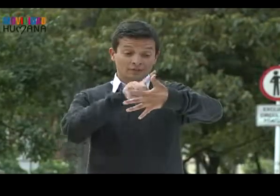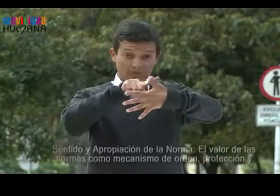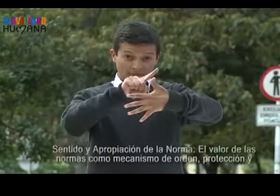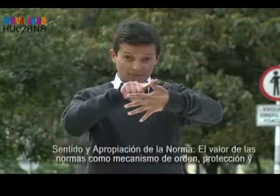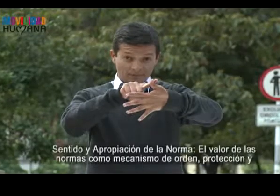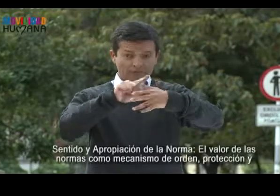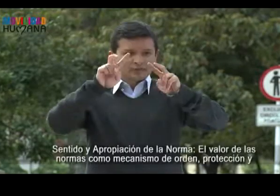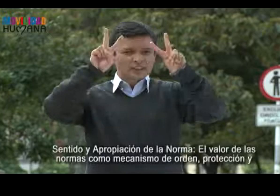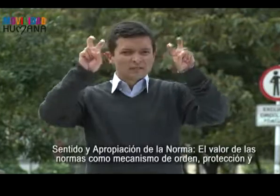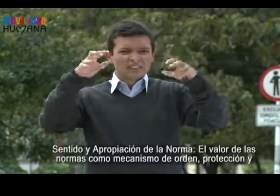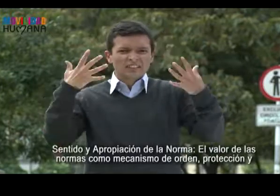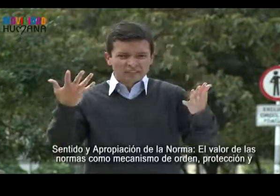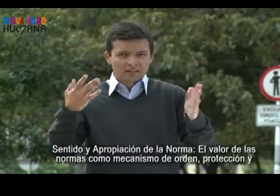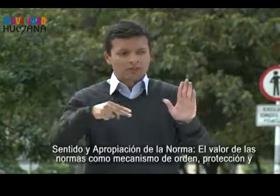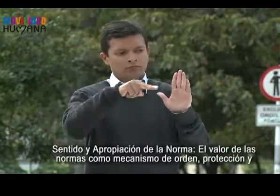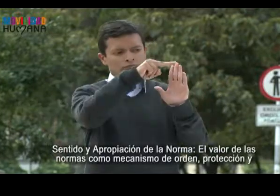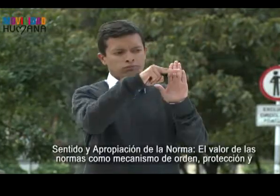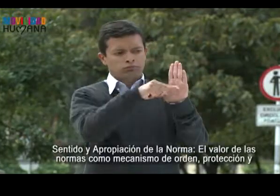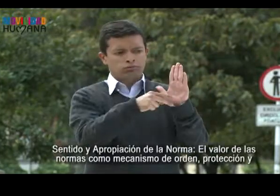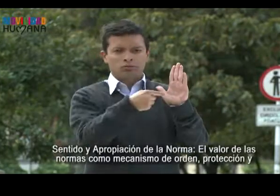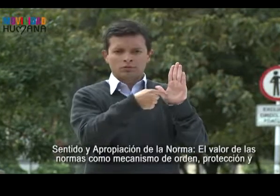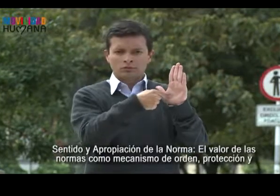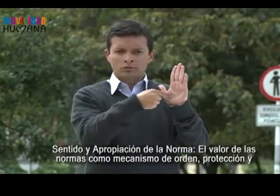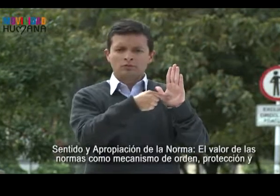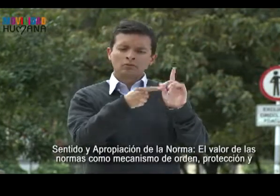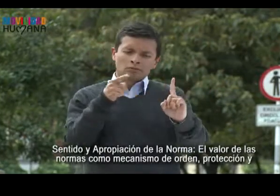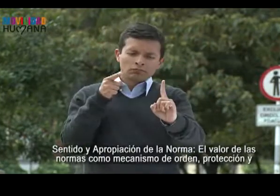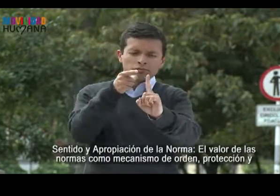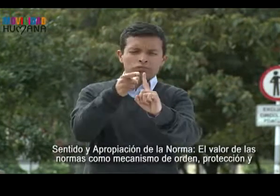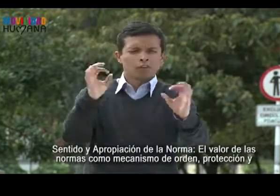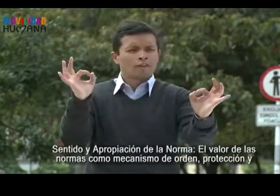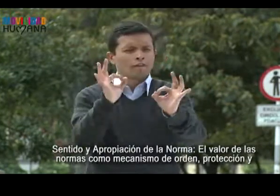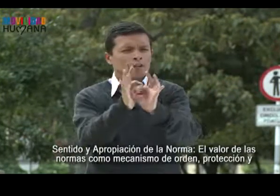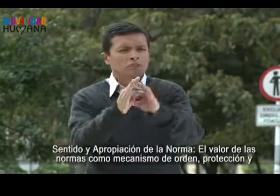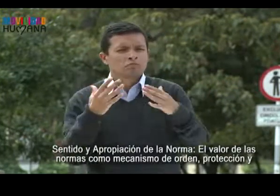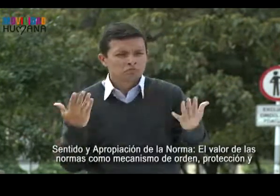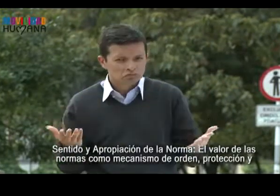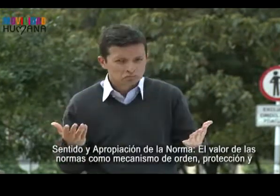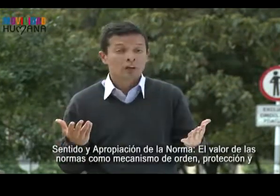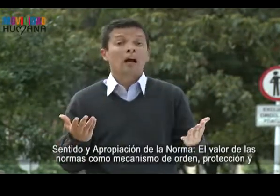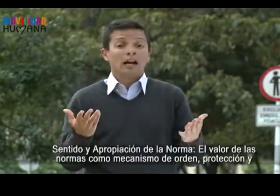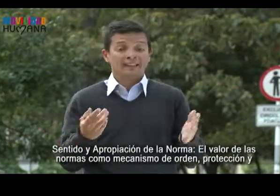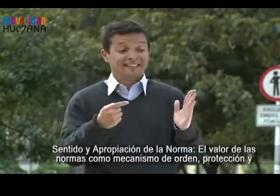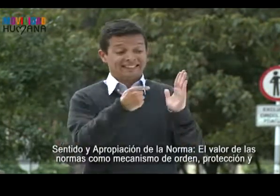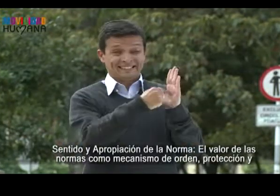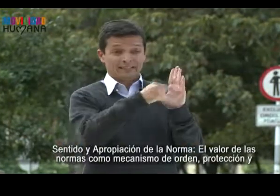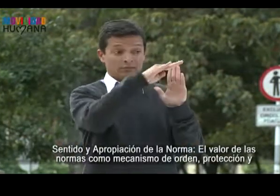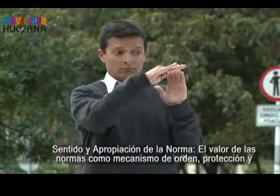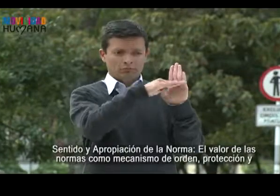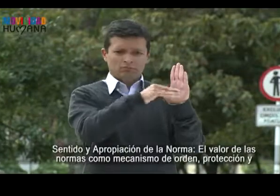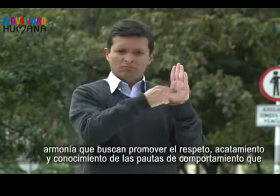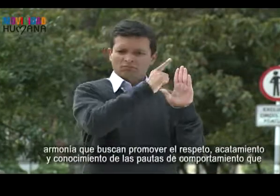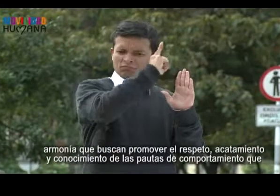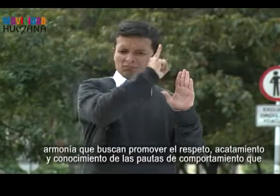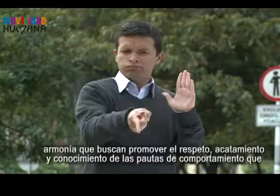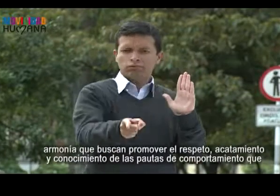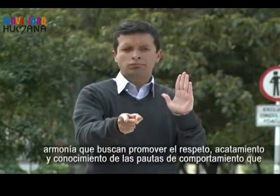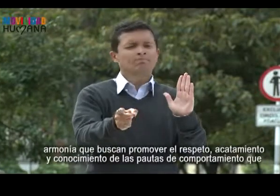Sentido y apropiación de la norma El valor de las normas como mecanismo de orden, protección y armonía que